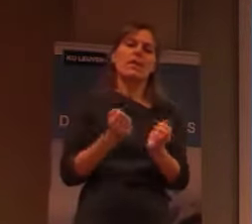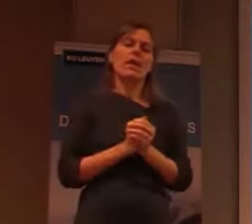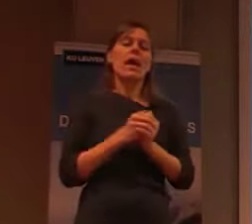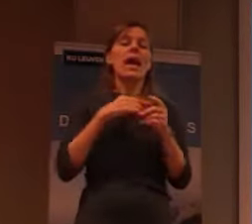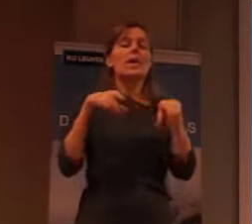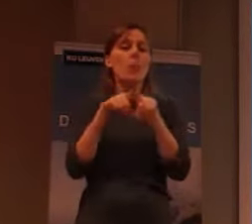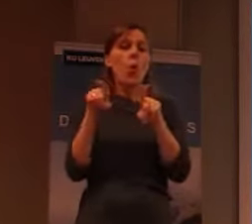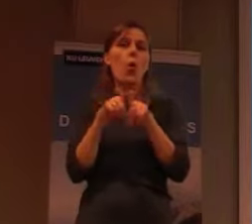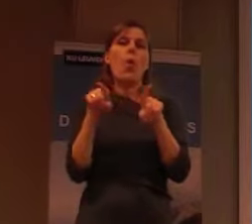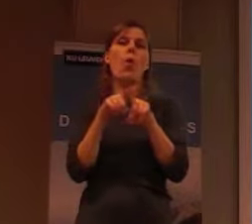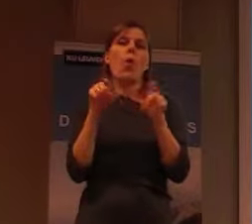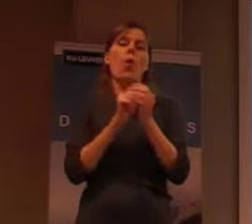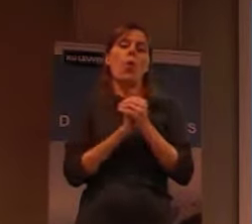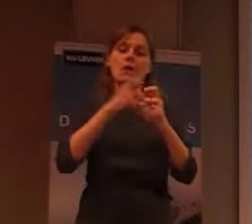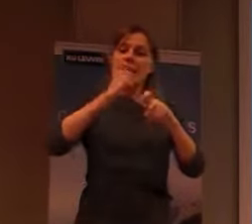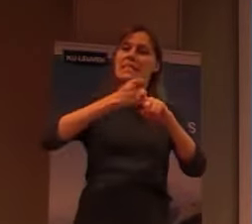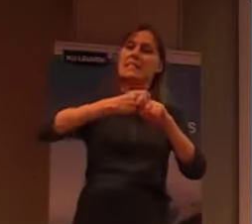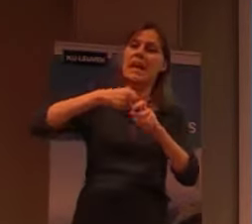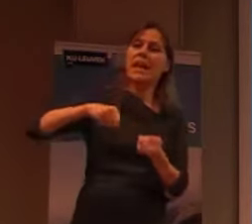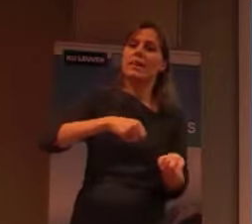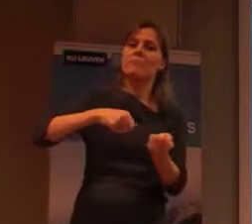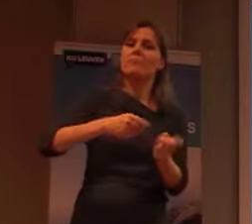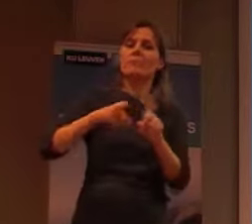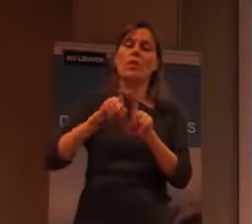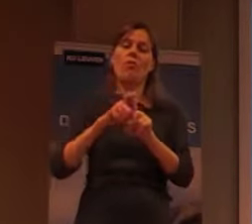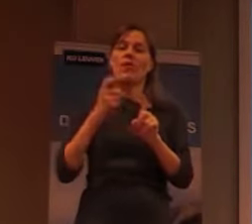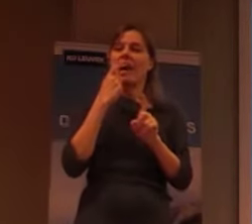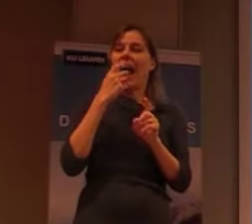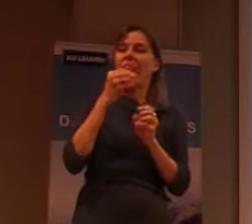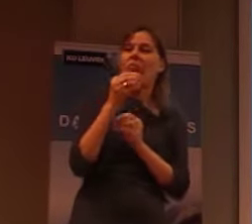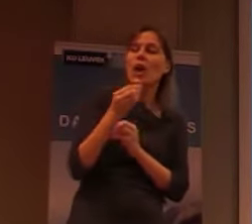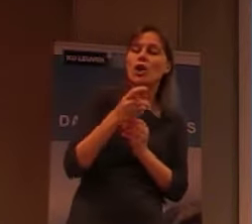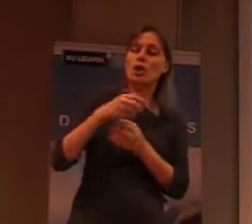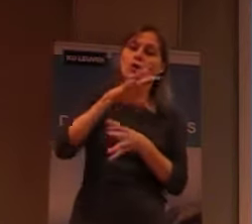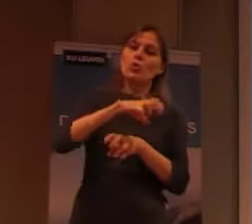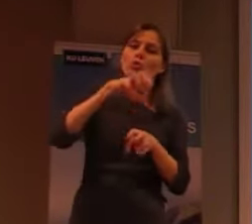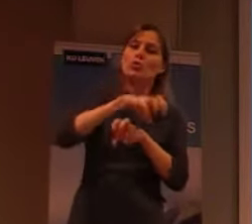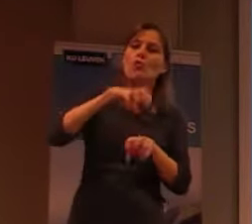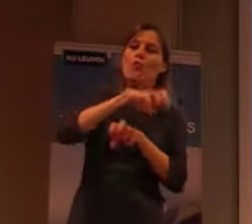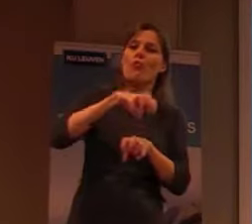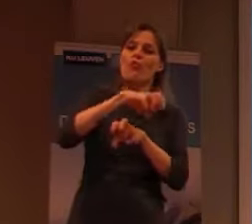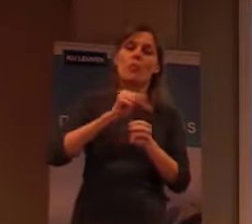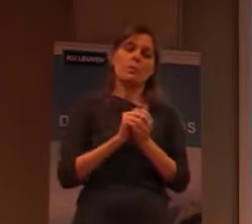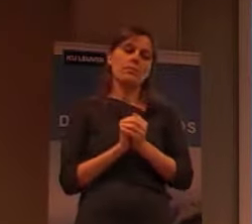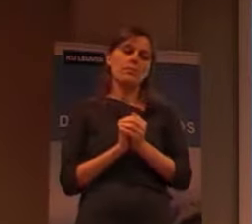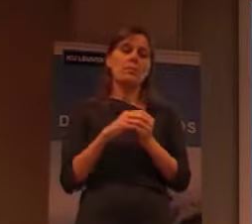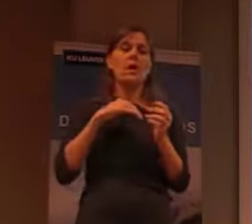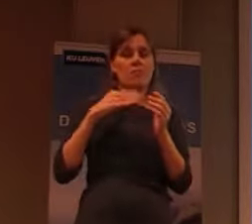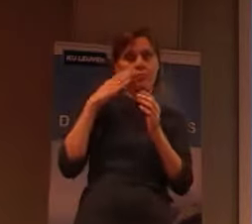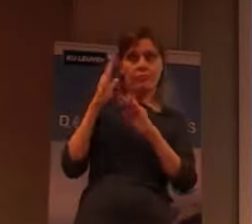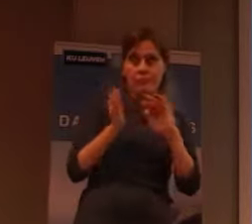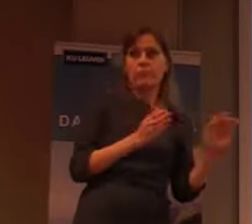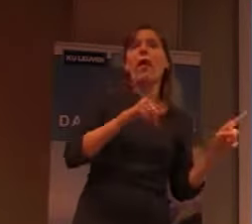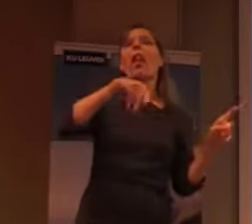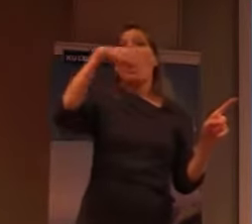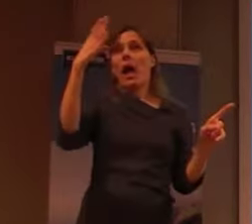stenen en van kalk. Er waren kalkgroeven. Dan later is er inderdaad een reemplastite gekomen.